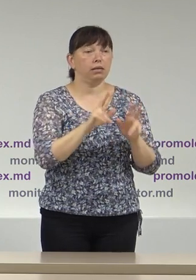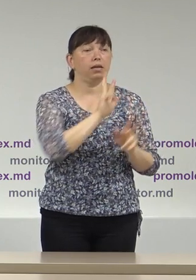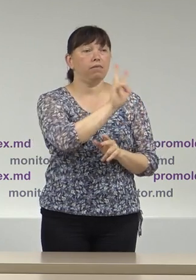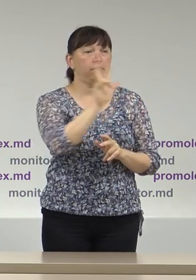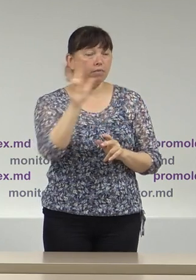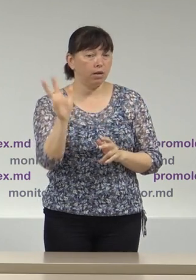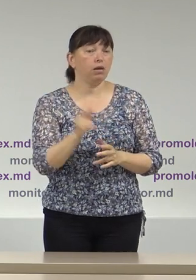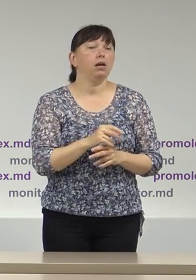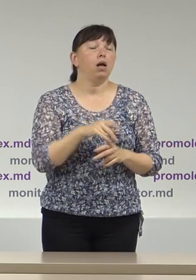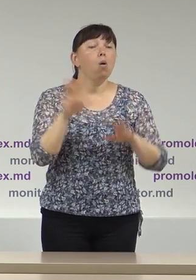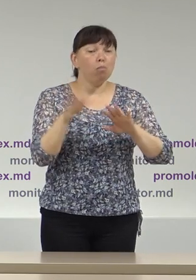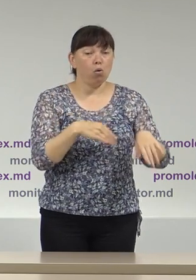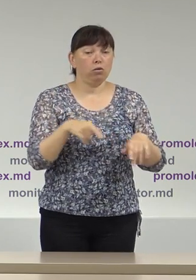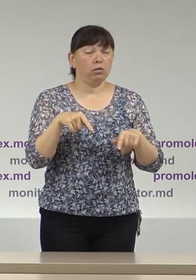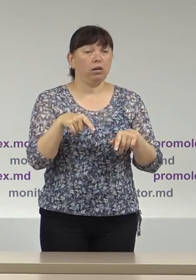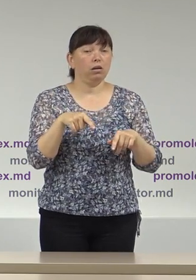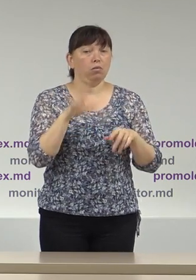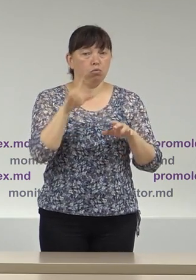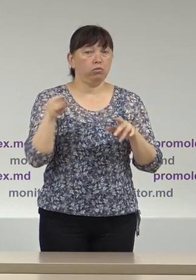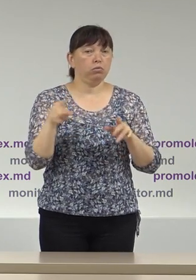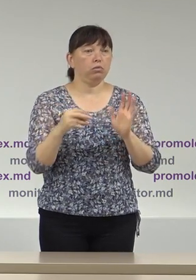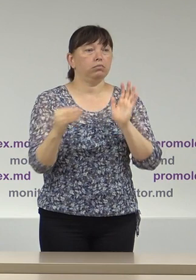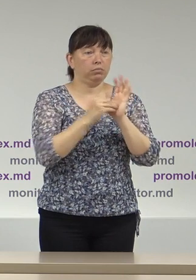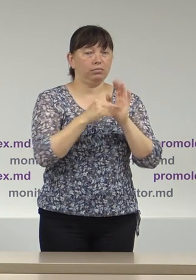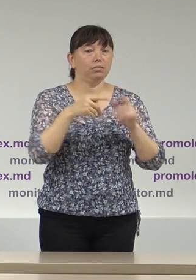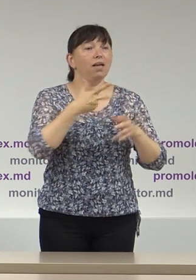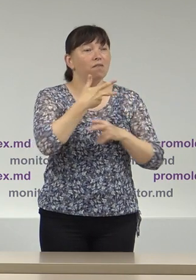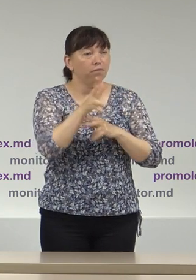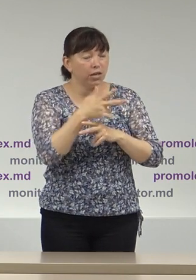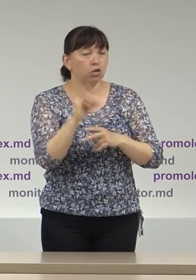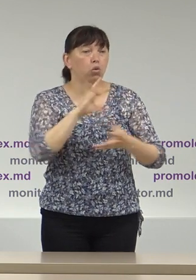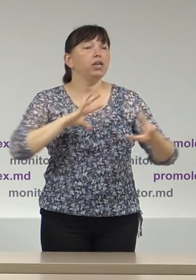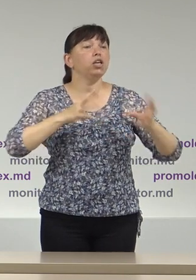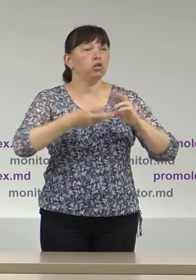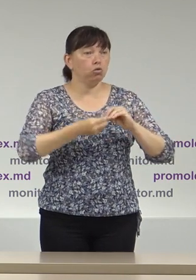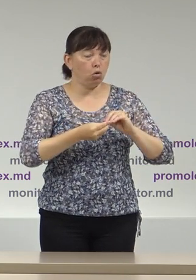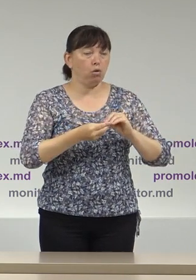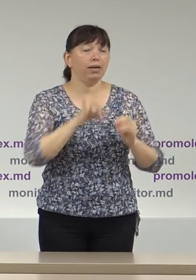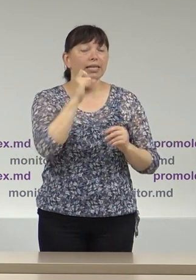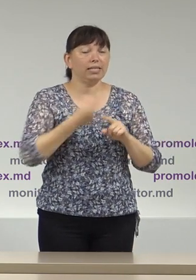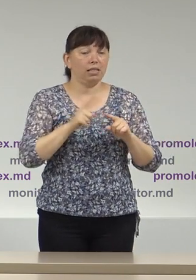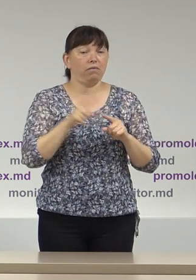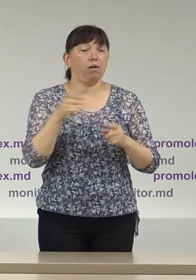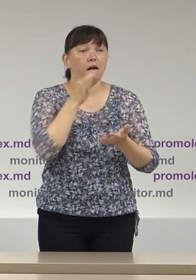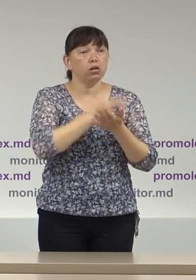finalul conferinței de presă comunicatul de presă și rezumatul din raport